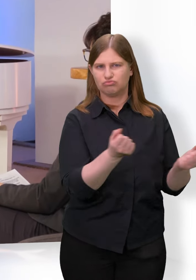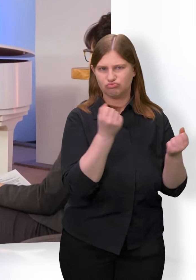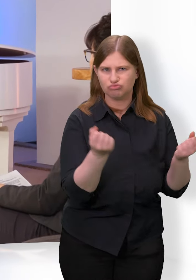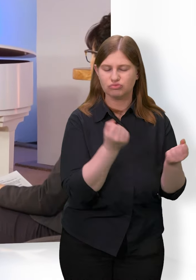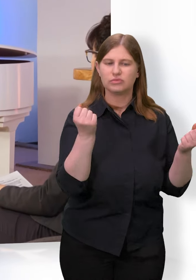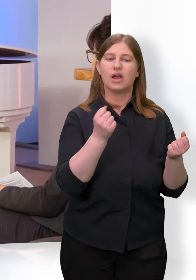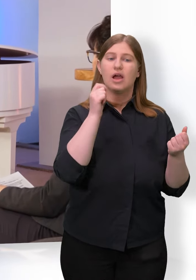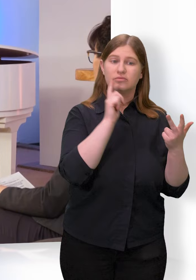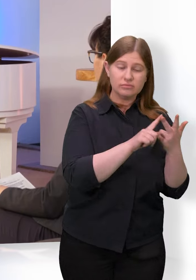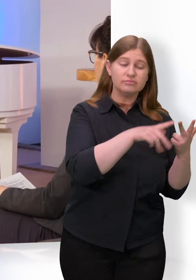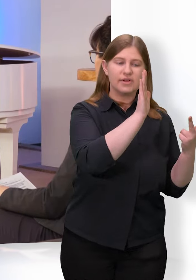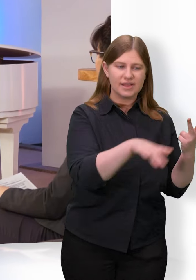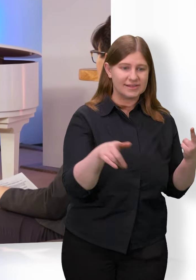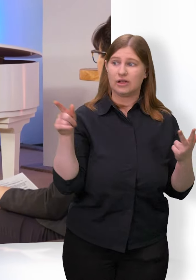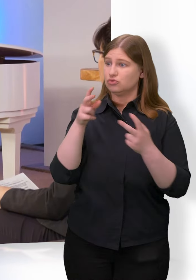uns, die nicht mehr zu Hause leben können.